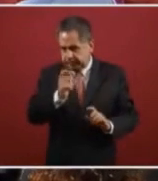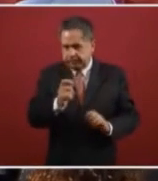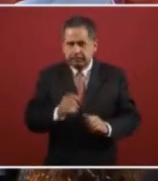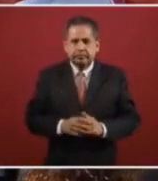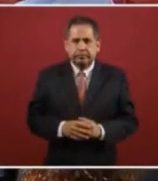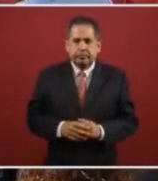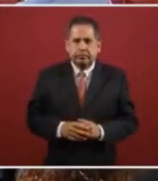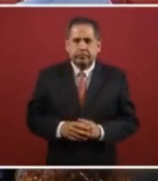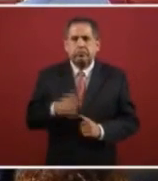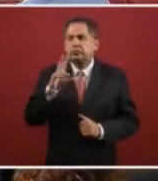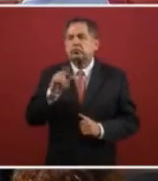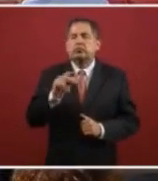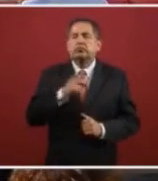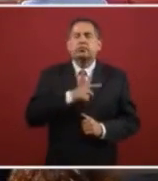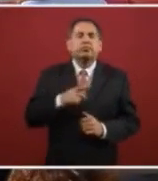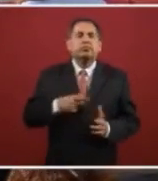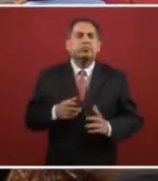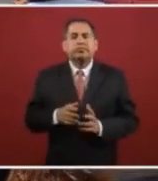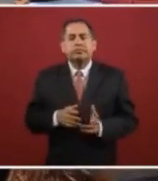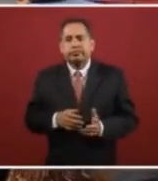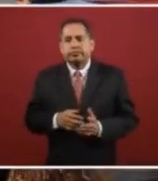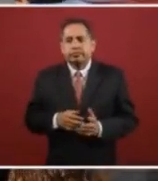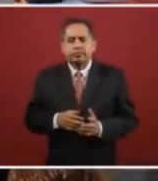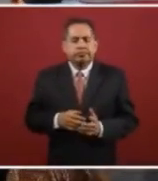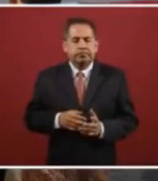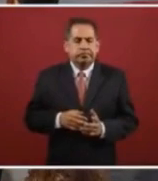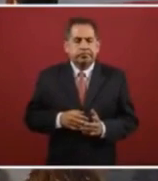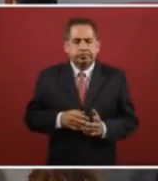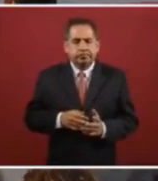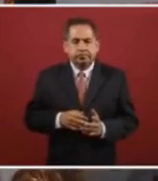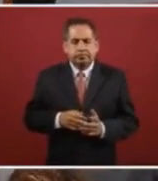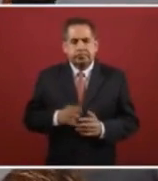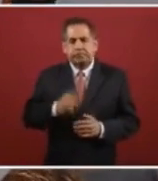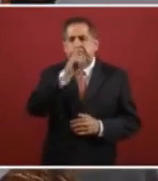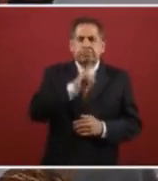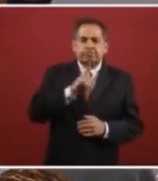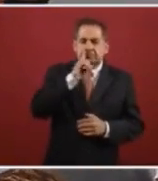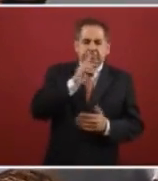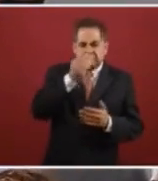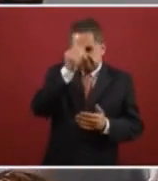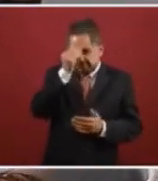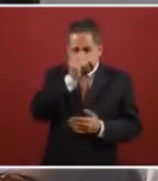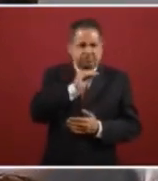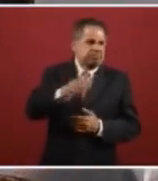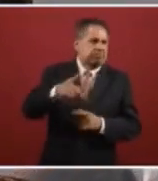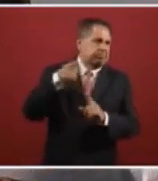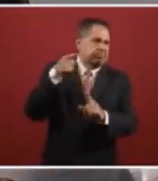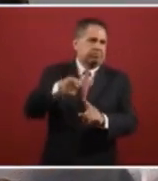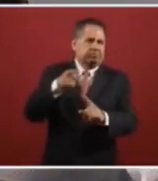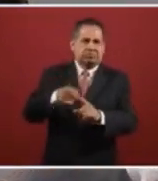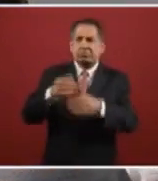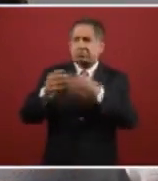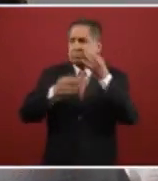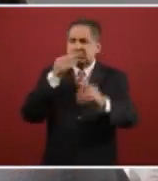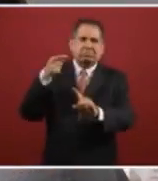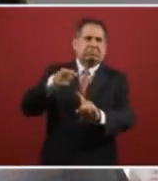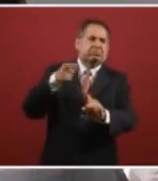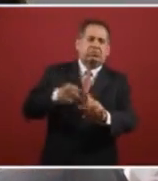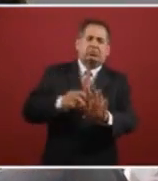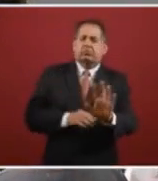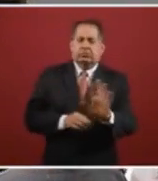y no este mentir no no que de campañas